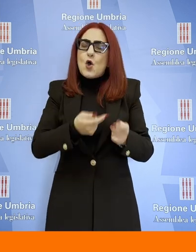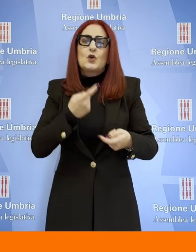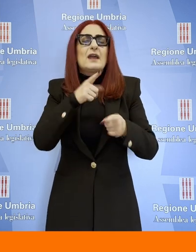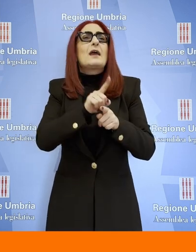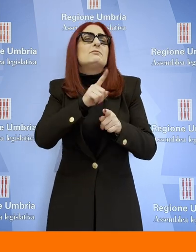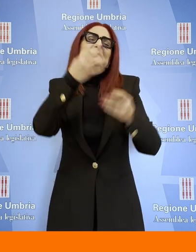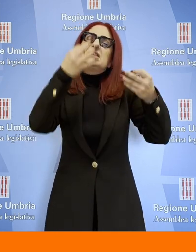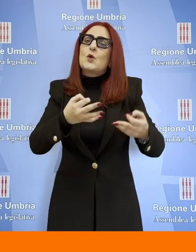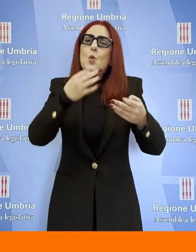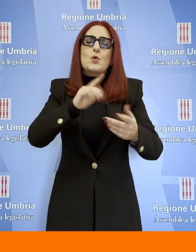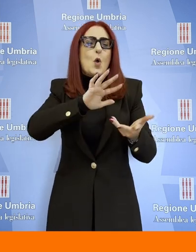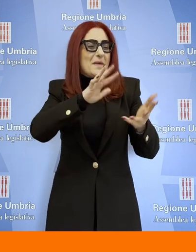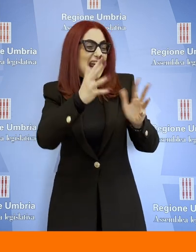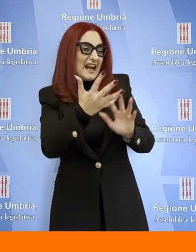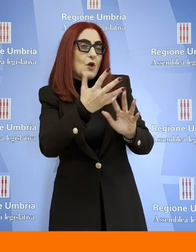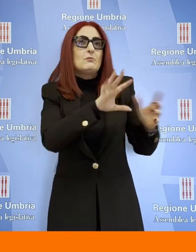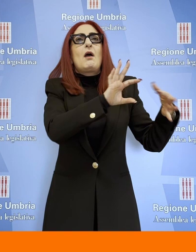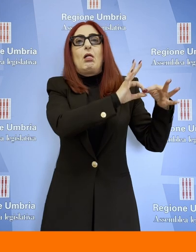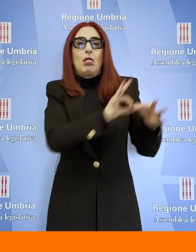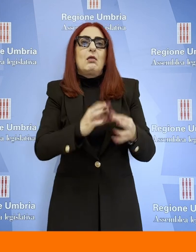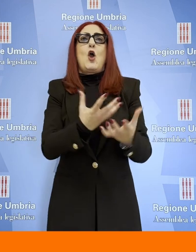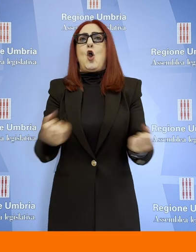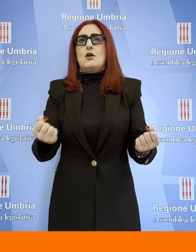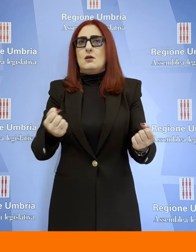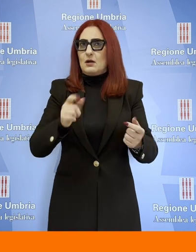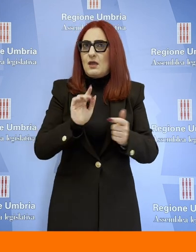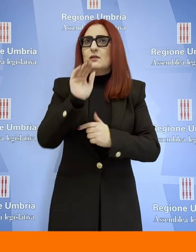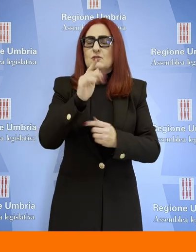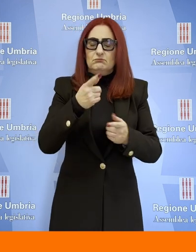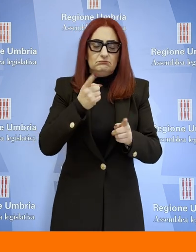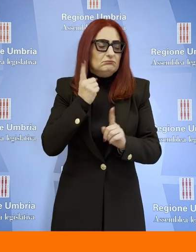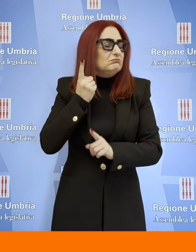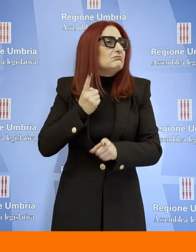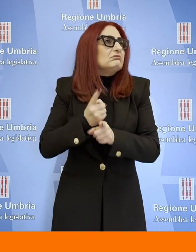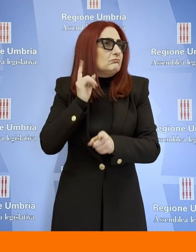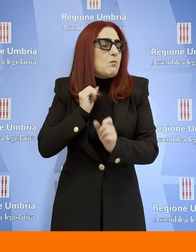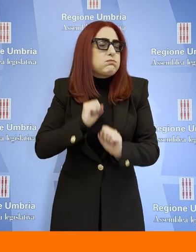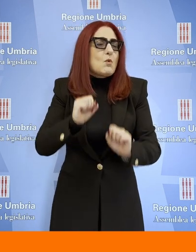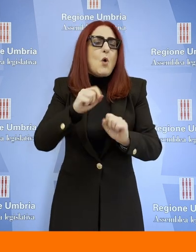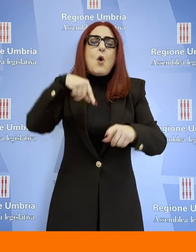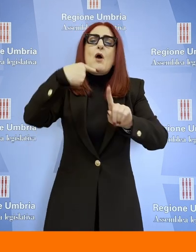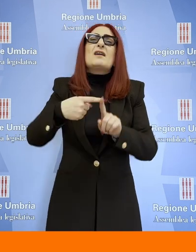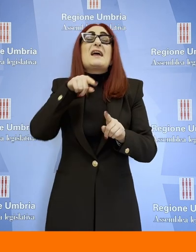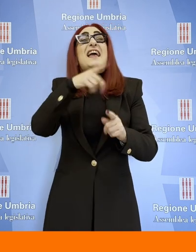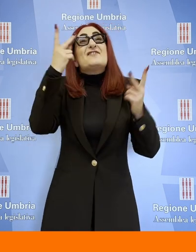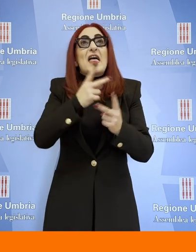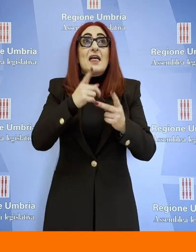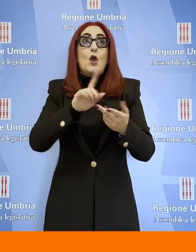Ma diciamo che ha in più il fatto di essere il più recente, nel senso che nessun'altra regione ha compiuto un'opera